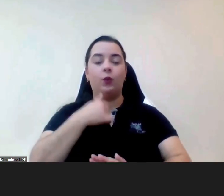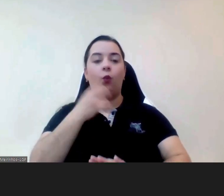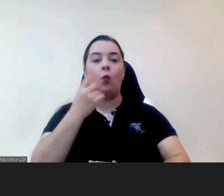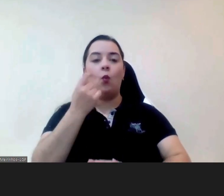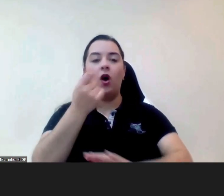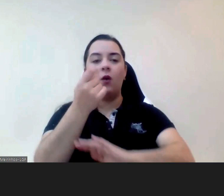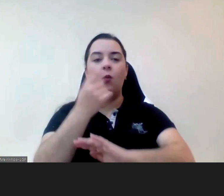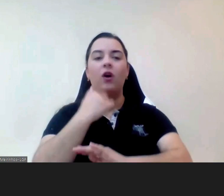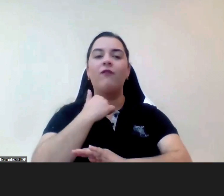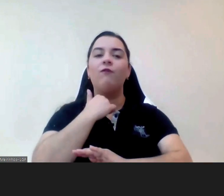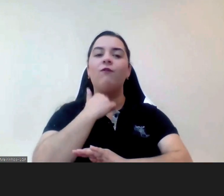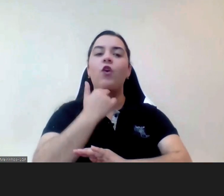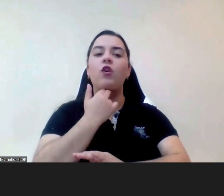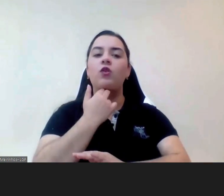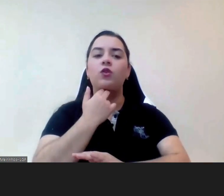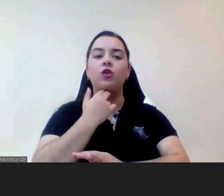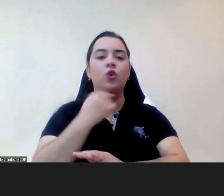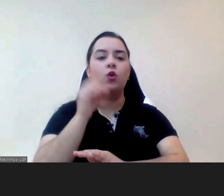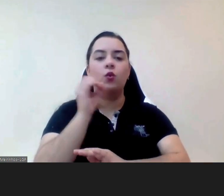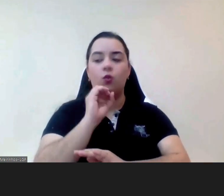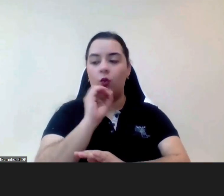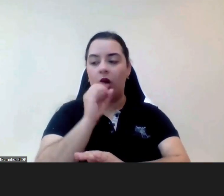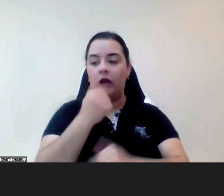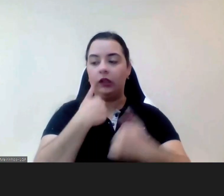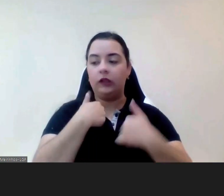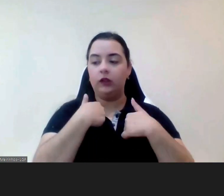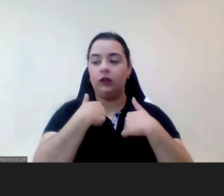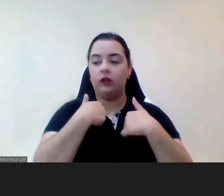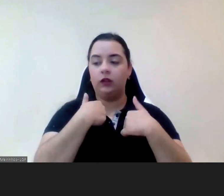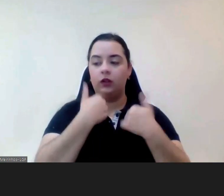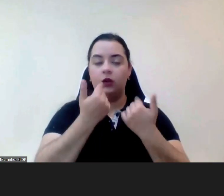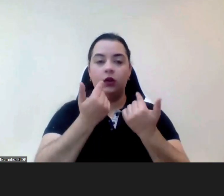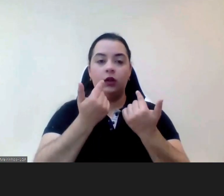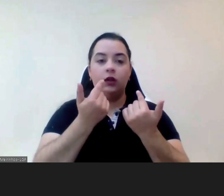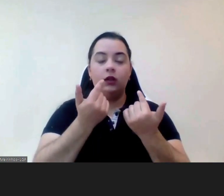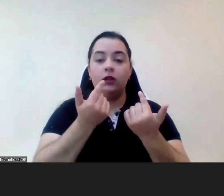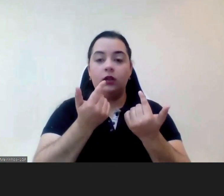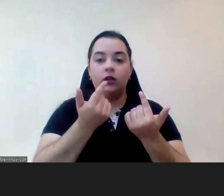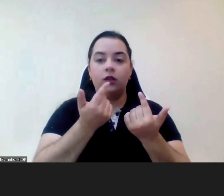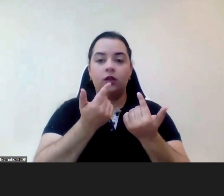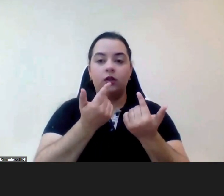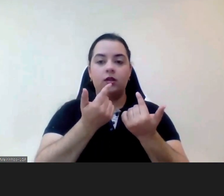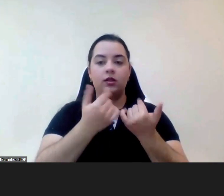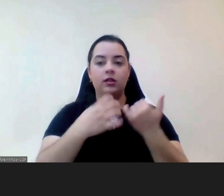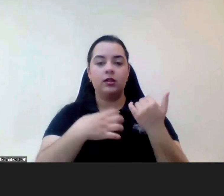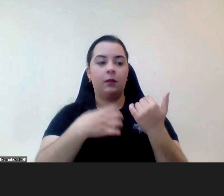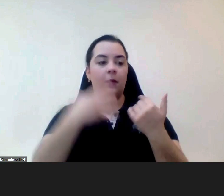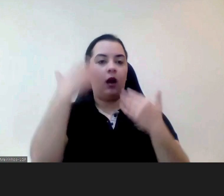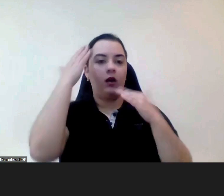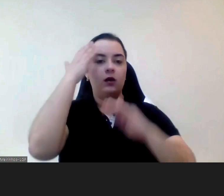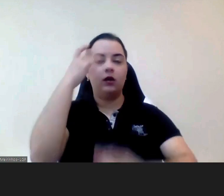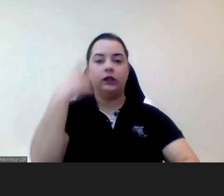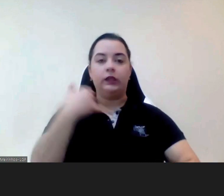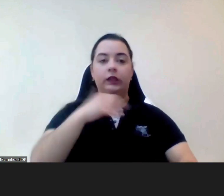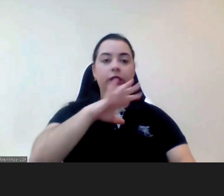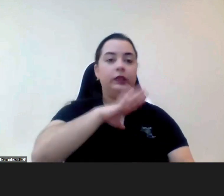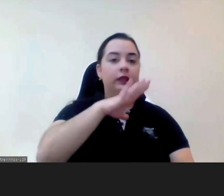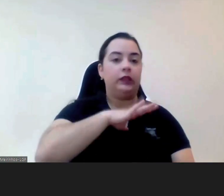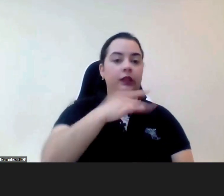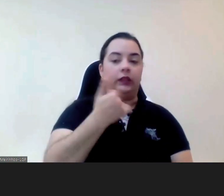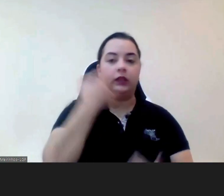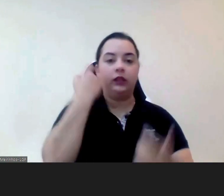afónica e já estava a ver que estava um bocadinho em risco a minha comunicação mas hoje